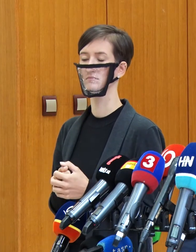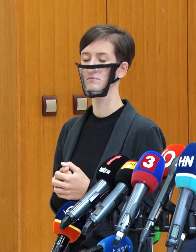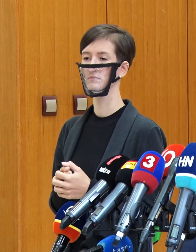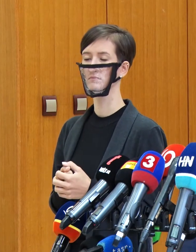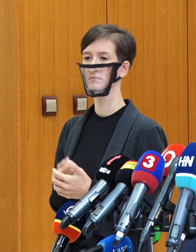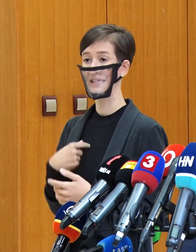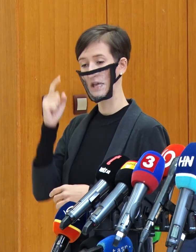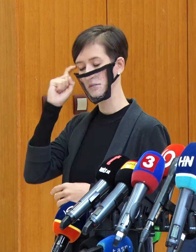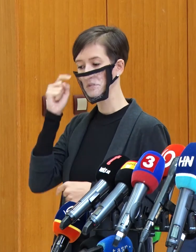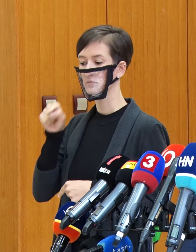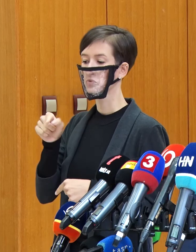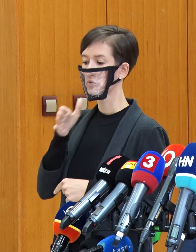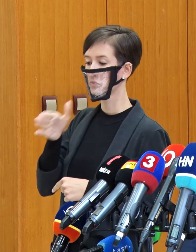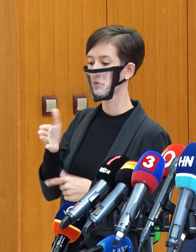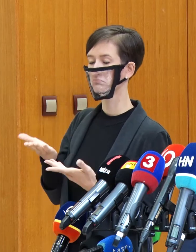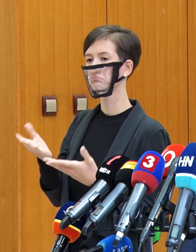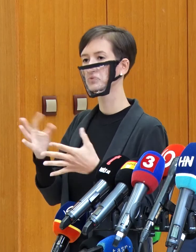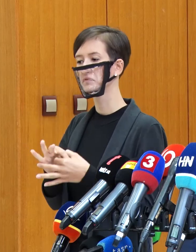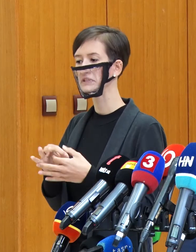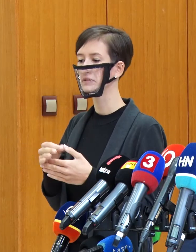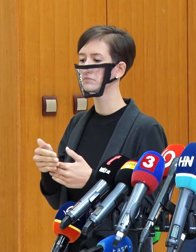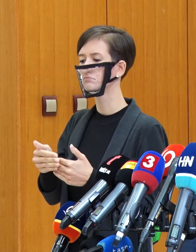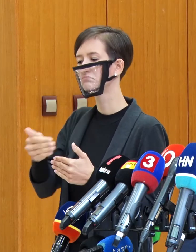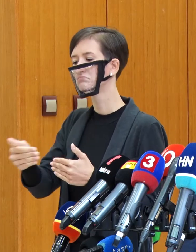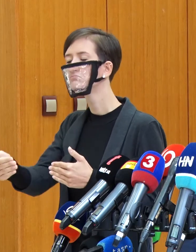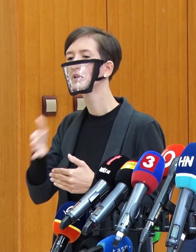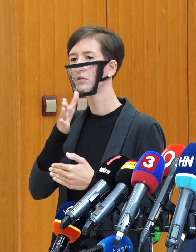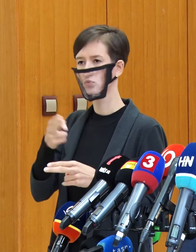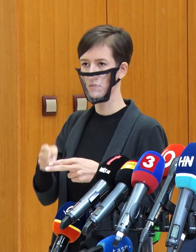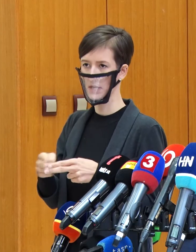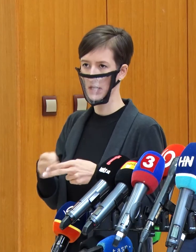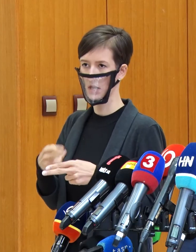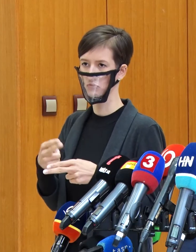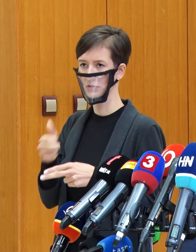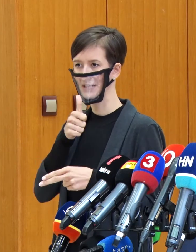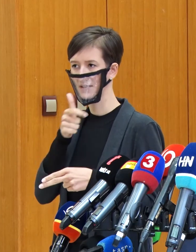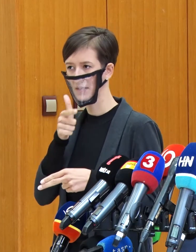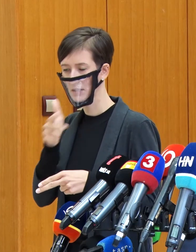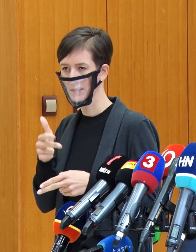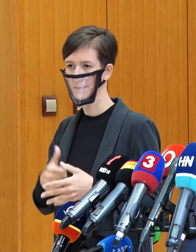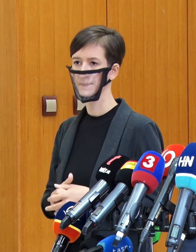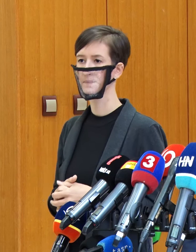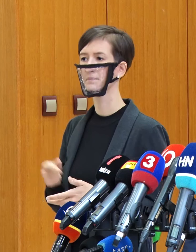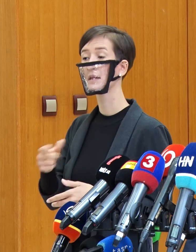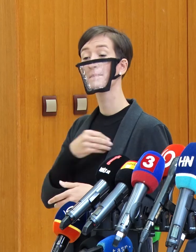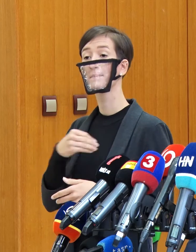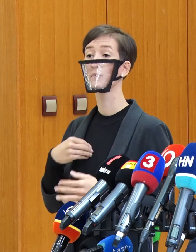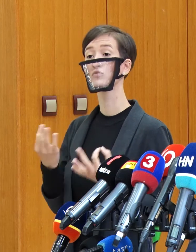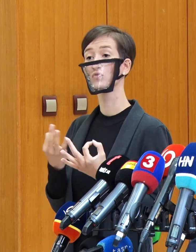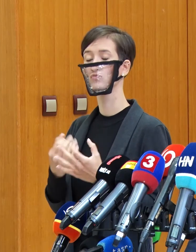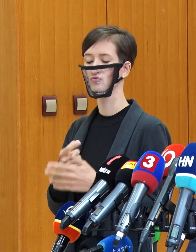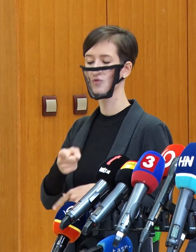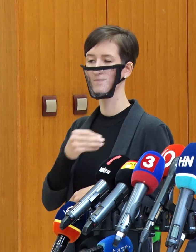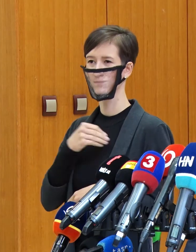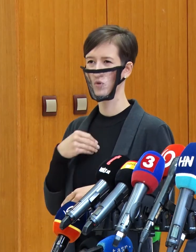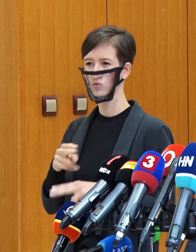je otázka pravdepodobne najbližších dní, kedy sa nám podarí takýto komfort zabezpečiť. Poľsko zostáva